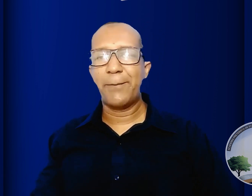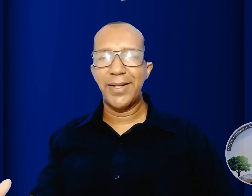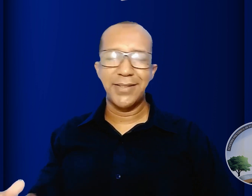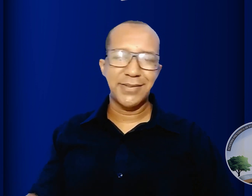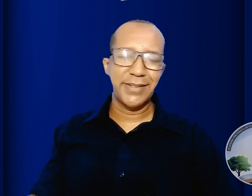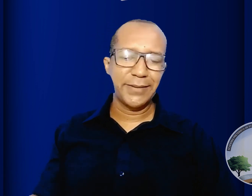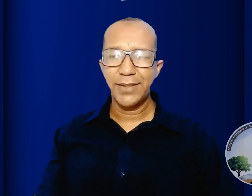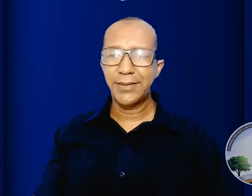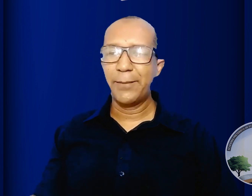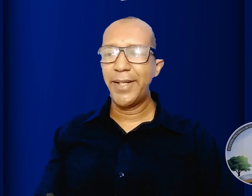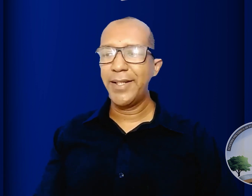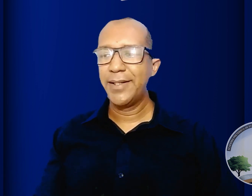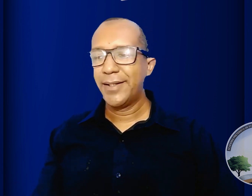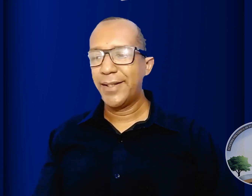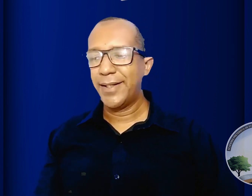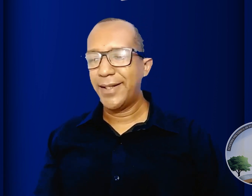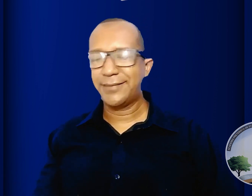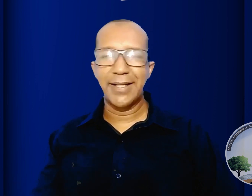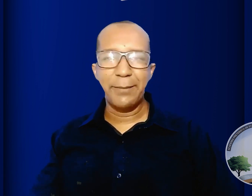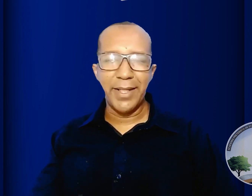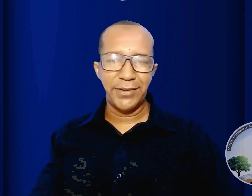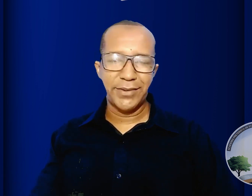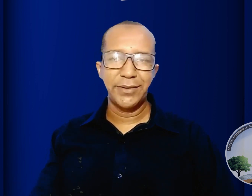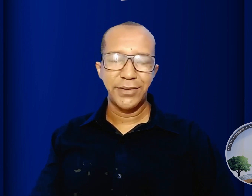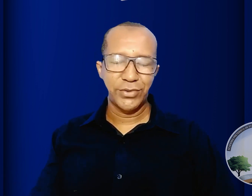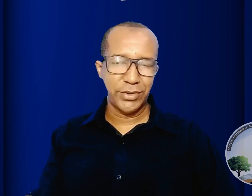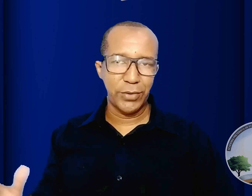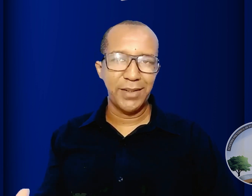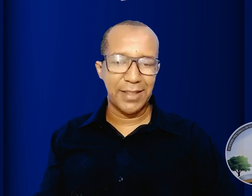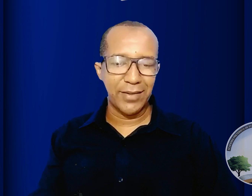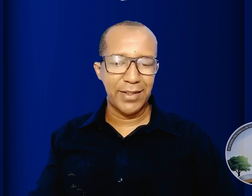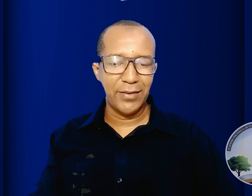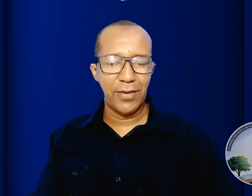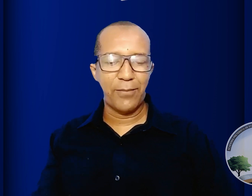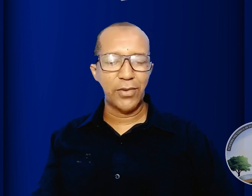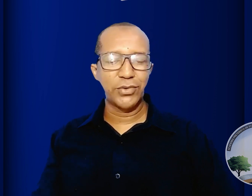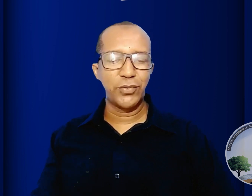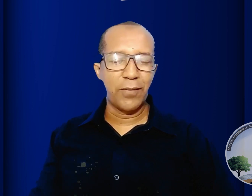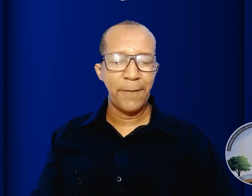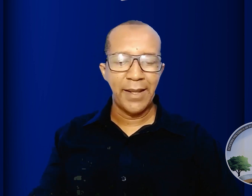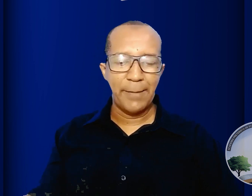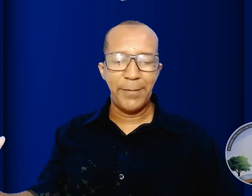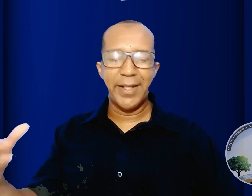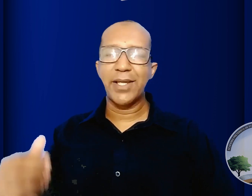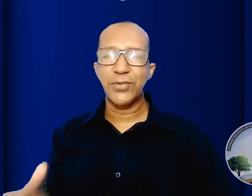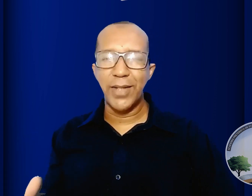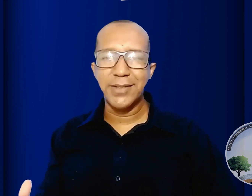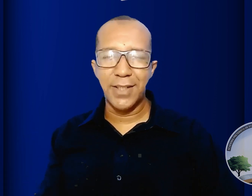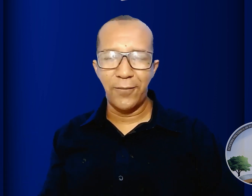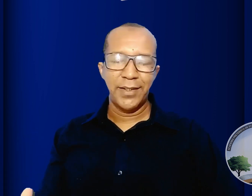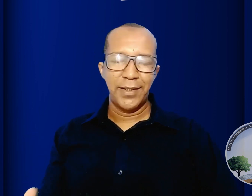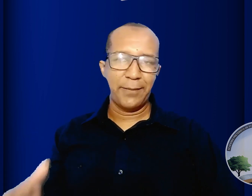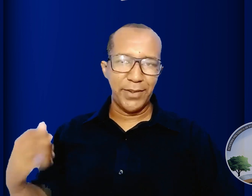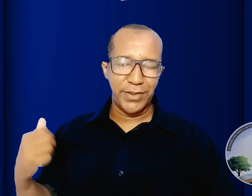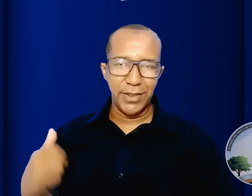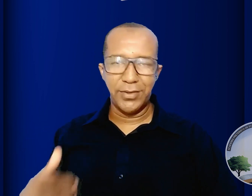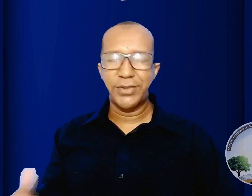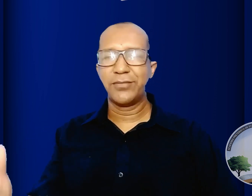padecer também eternamente isso deixou bem claro aqui o apóstolo João a primeira ressurreição repetindo deixando